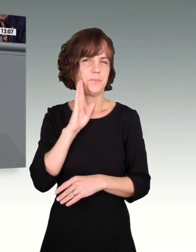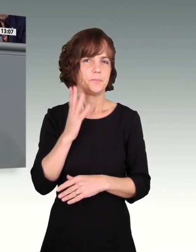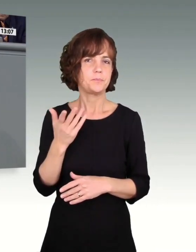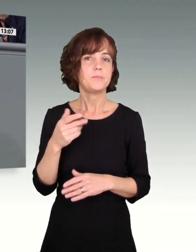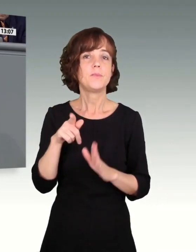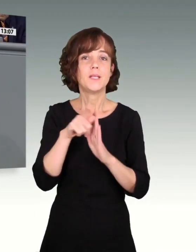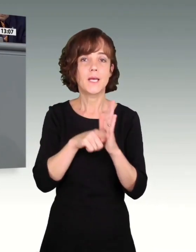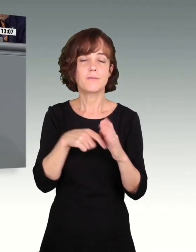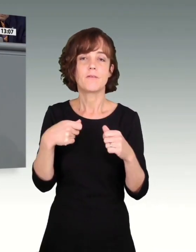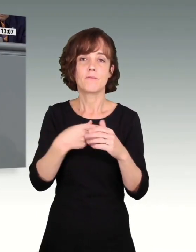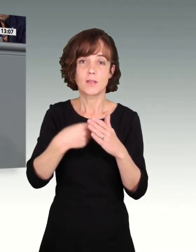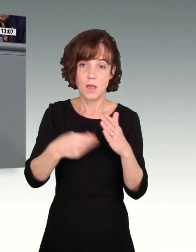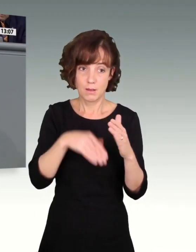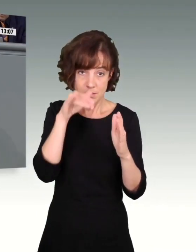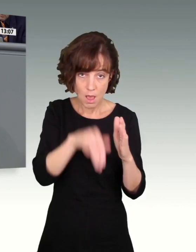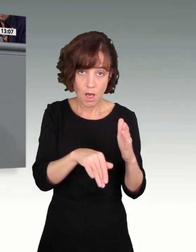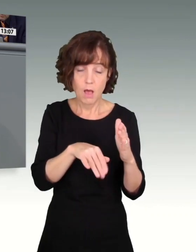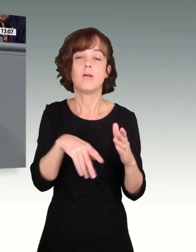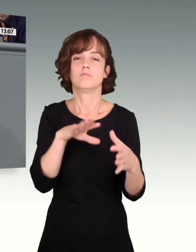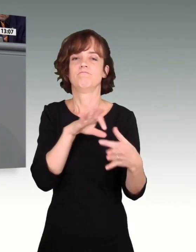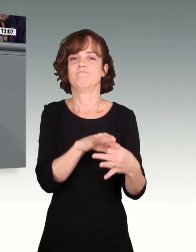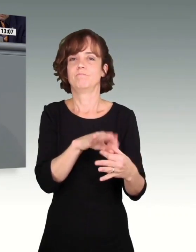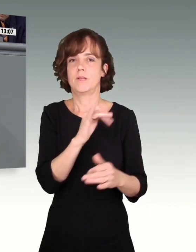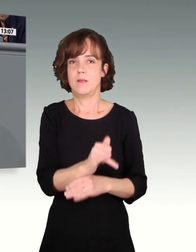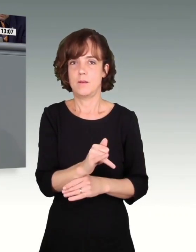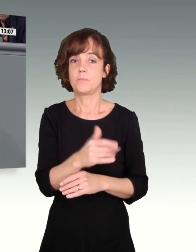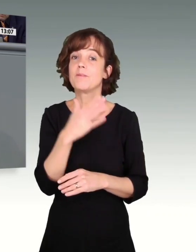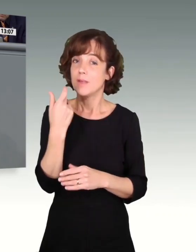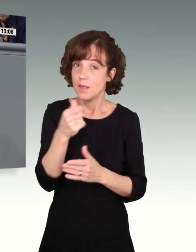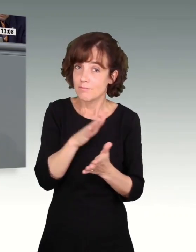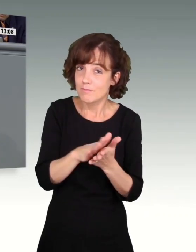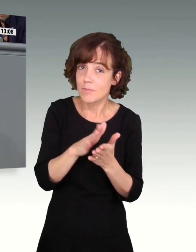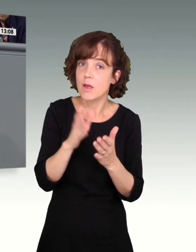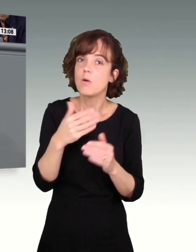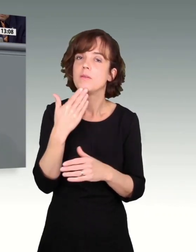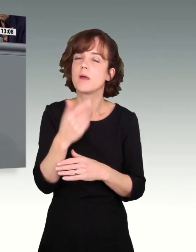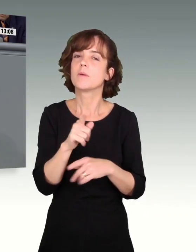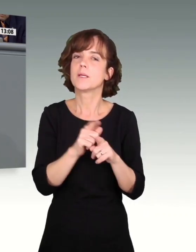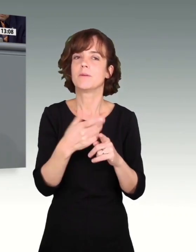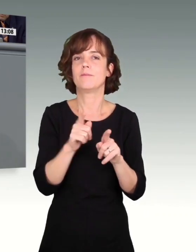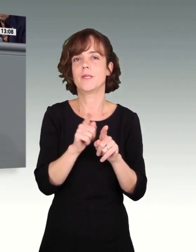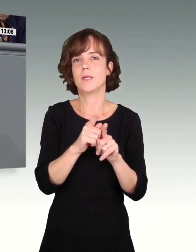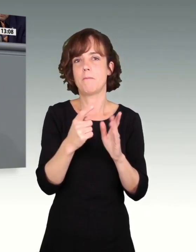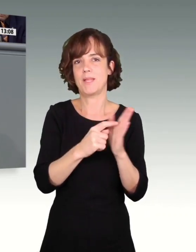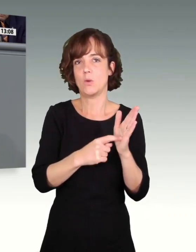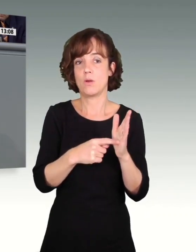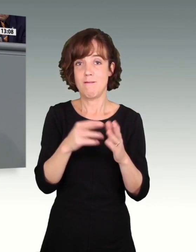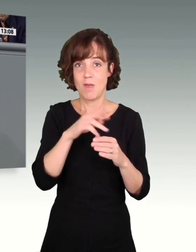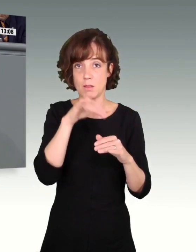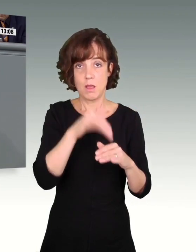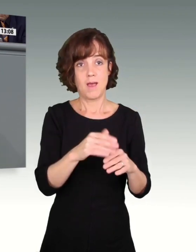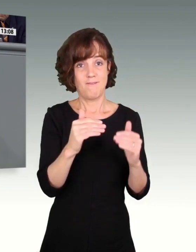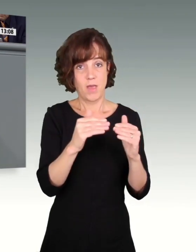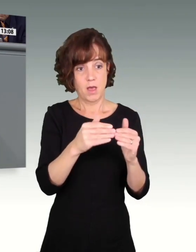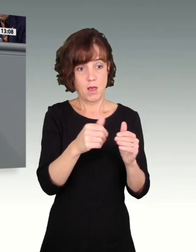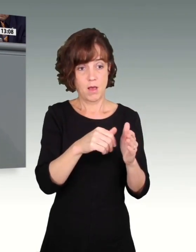an Tarifverträge zu koppeln. Viel Geld wird ausgegeben. Und ich bin dankbar, dass das dann nur noch die bekommen, die ihre Leute